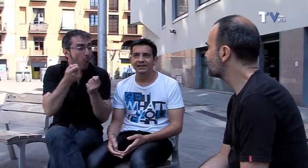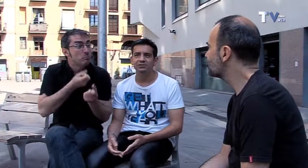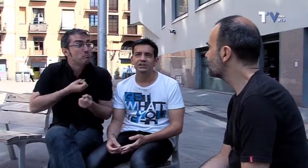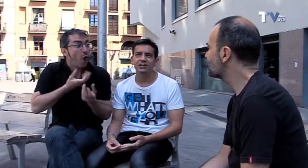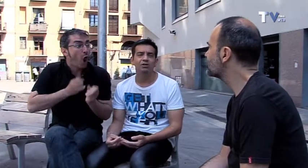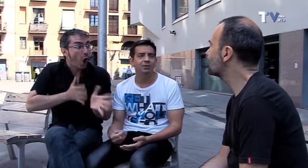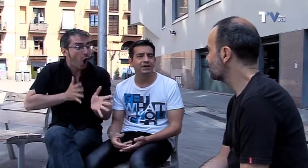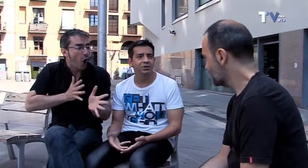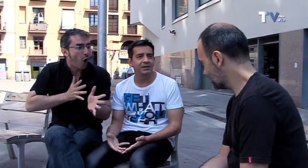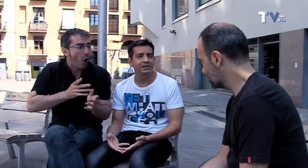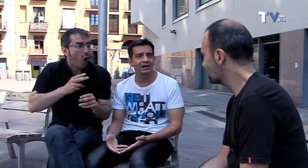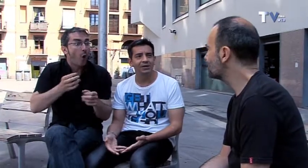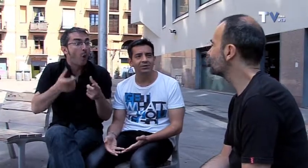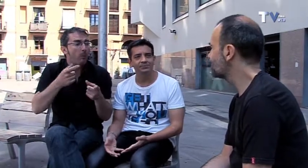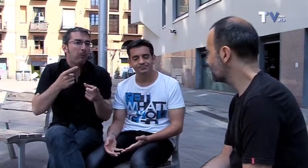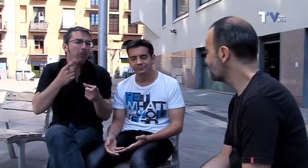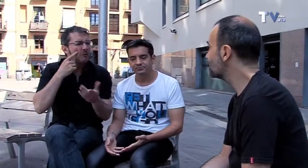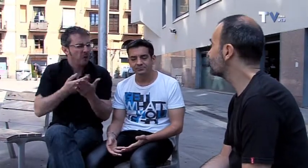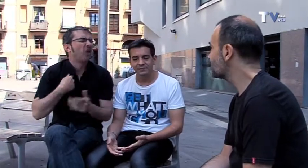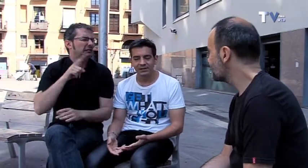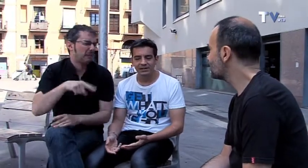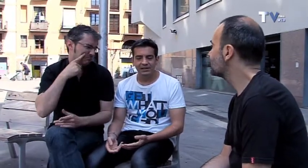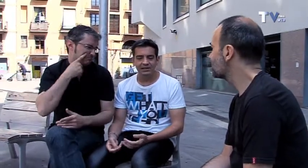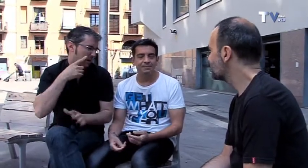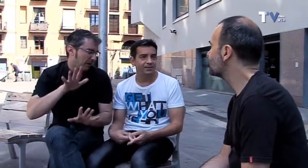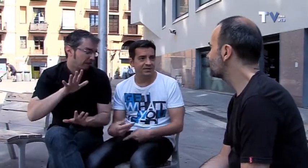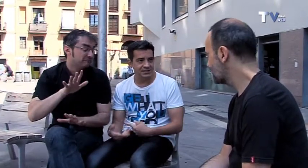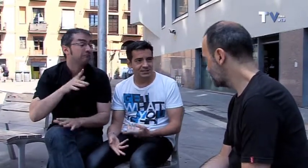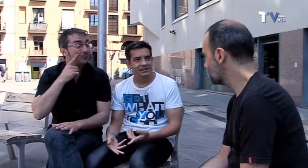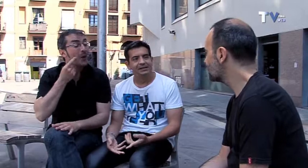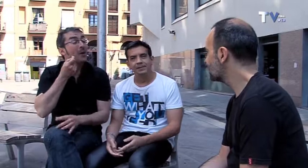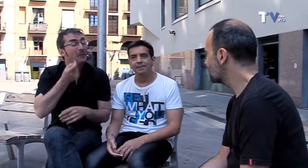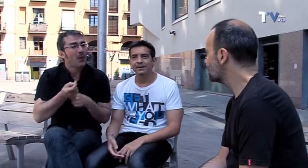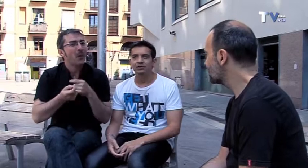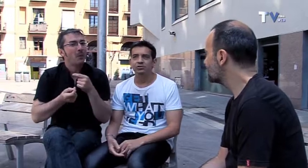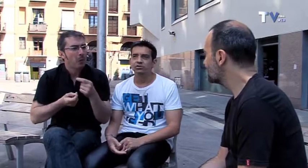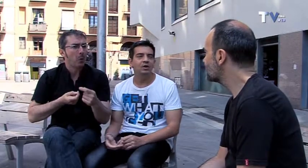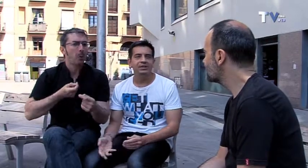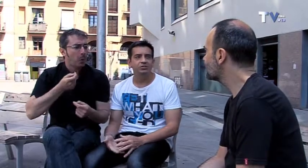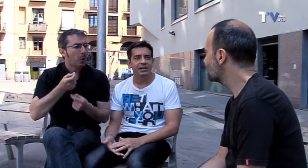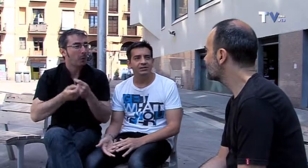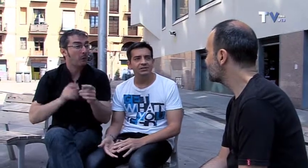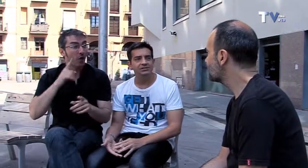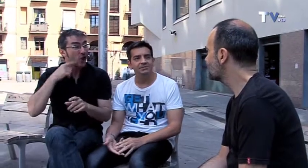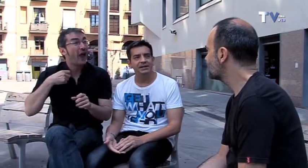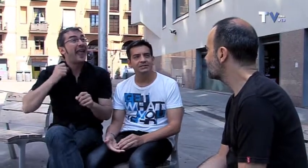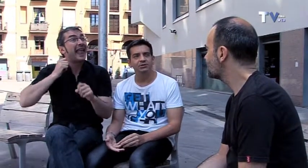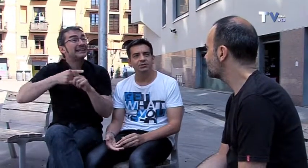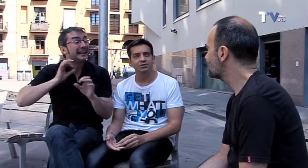monólogos en España, y dije, bueno, pues quiero probar yo a ver qué tal lo hago. Y empezó así. pero yo nunca he hecho teatro.